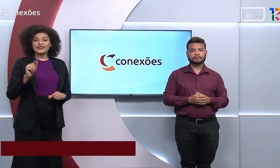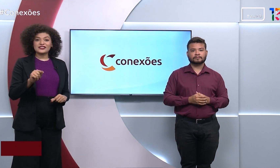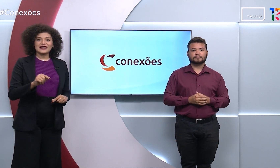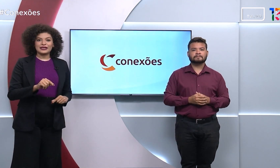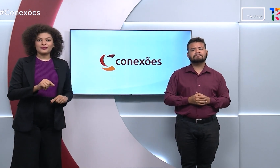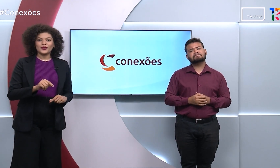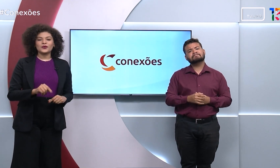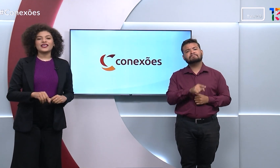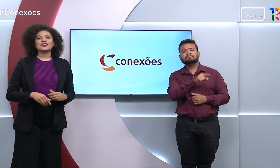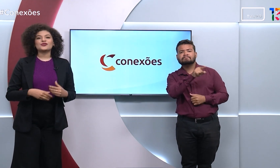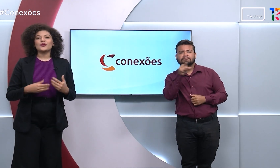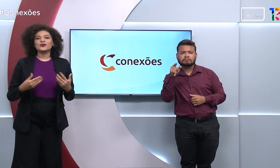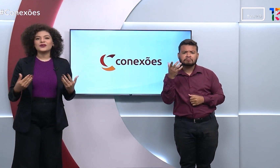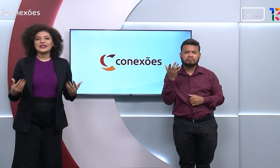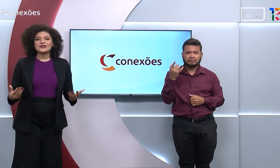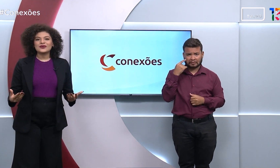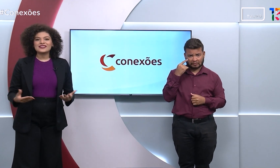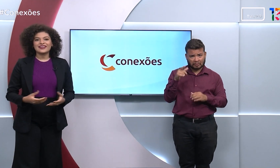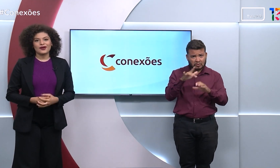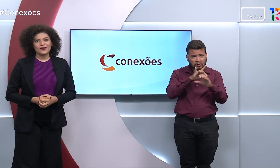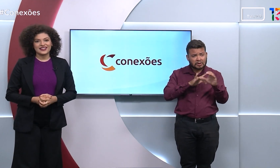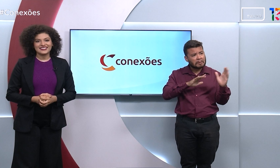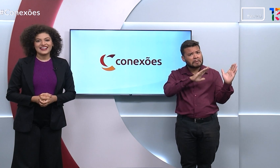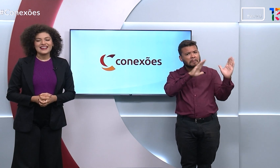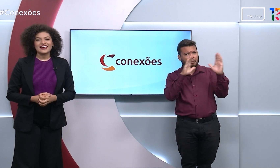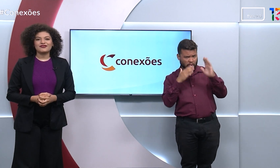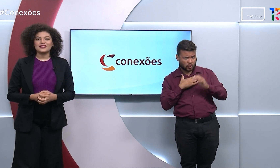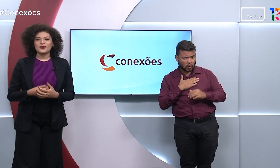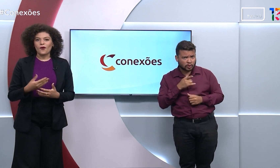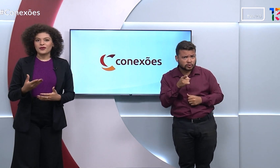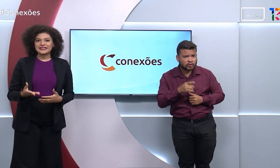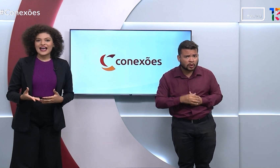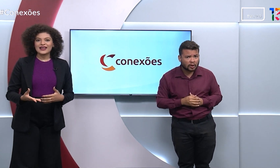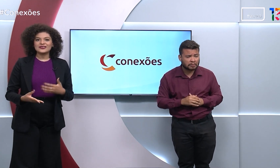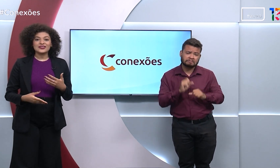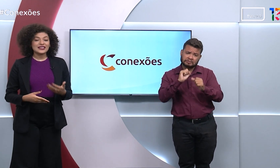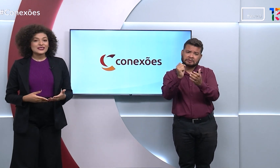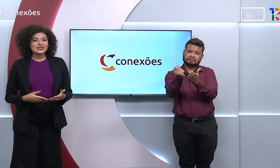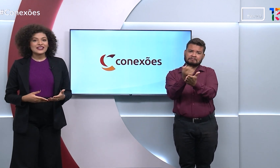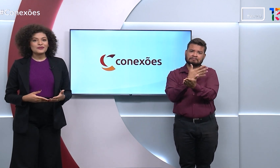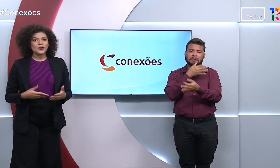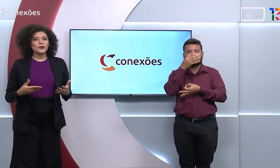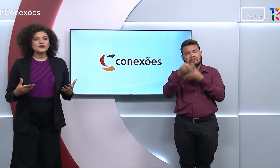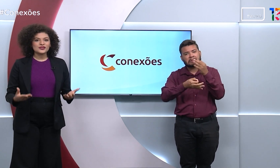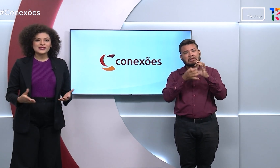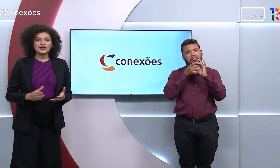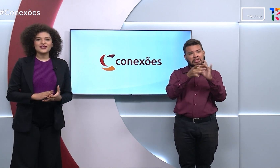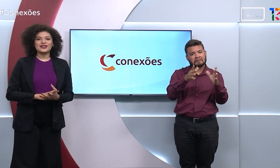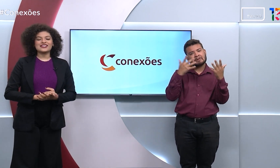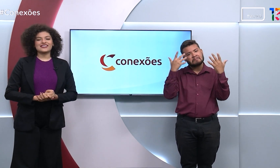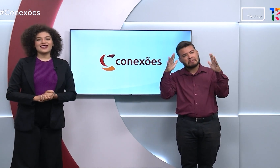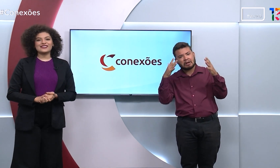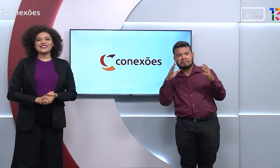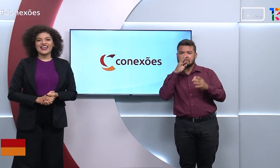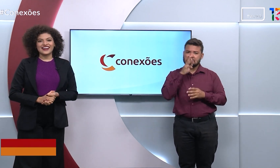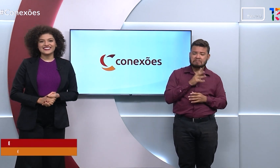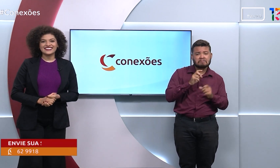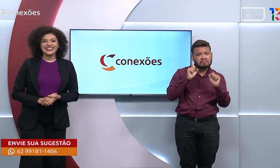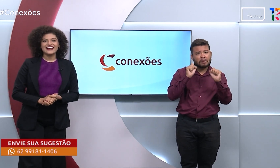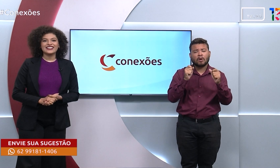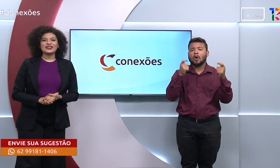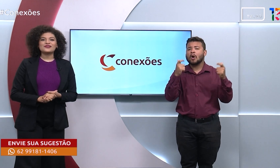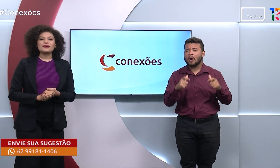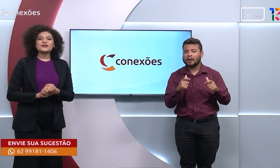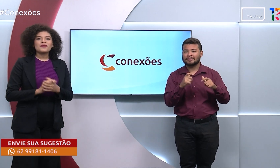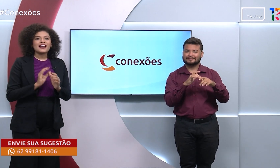E você aí, o que achou do Conexões até agora? Envie seu comentário, crítica ou sugestão em nossas redes sociais.